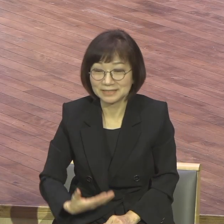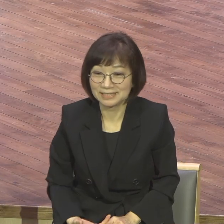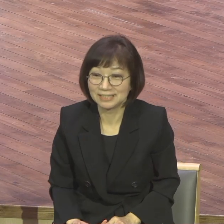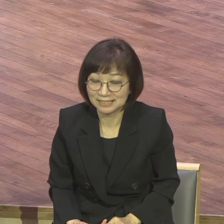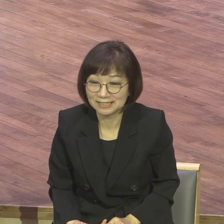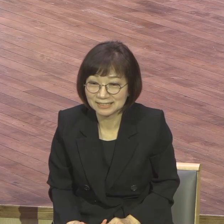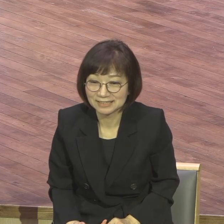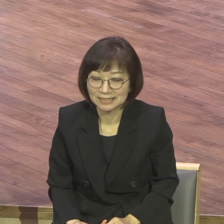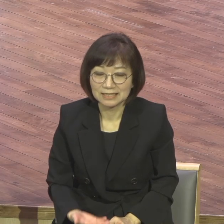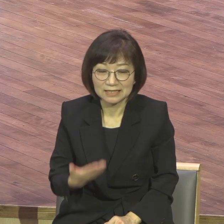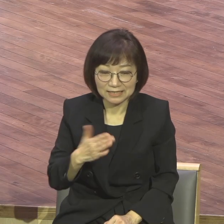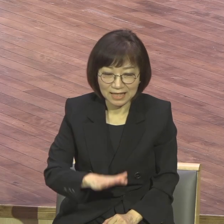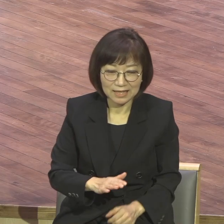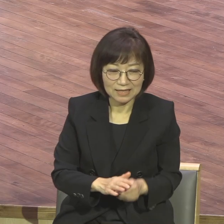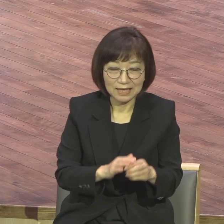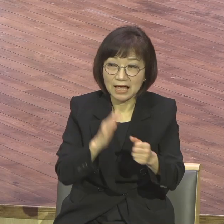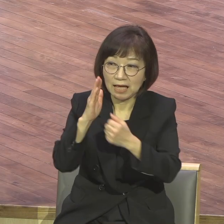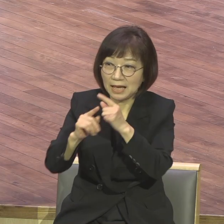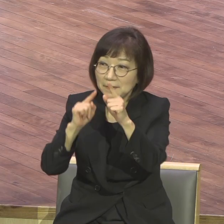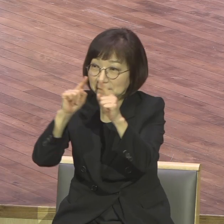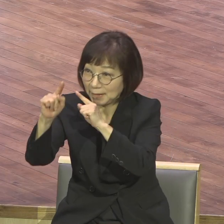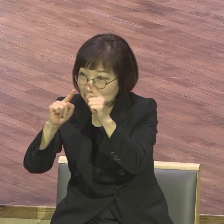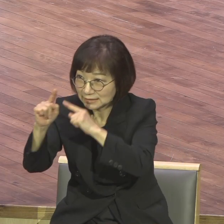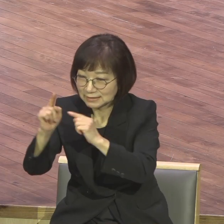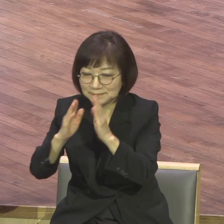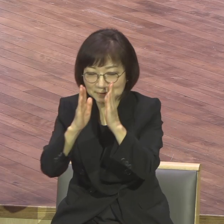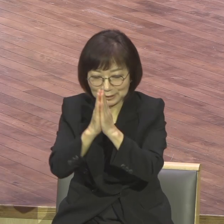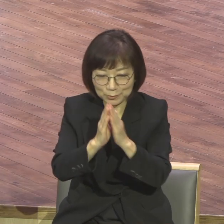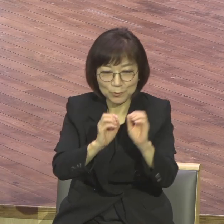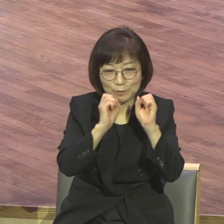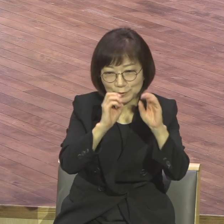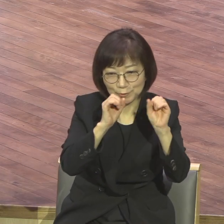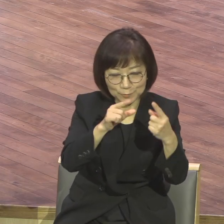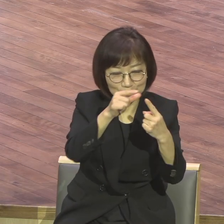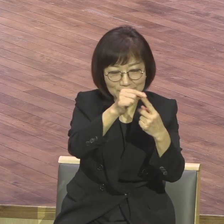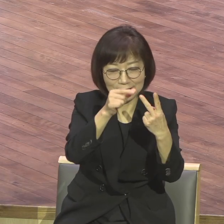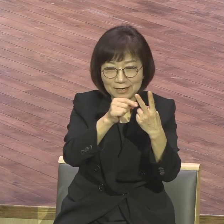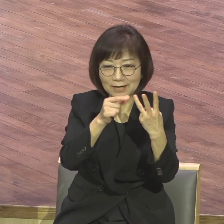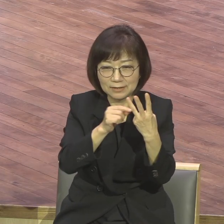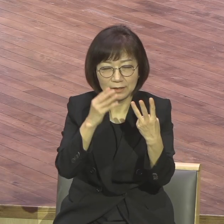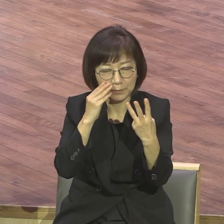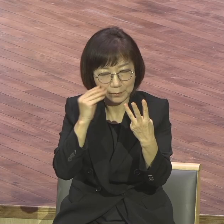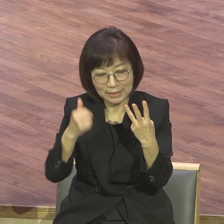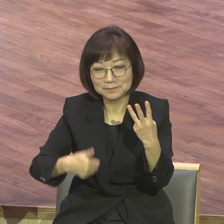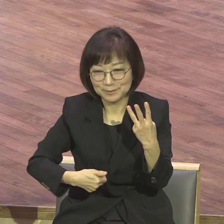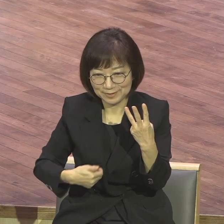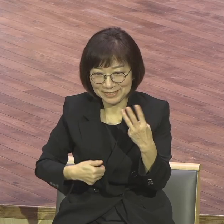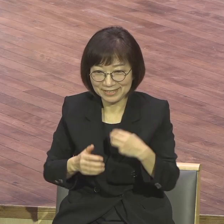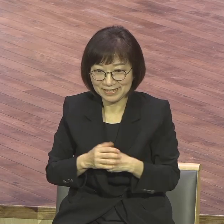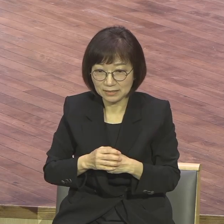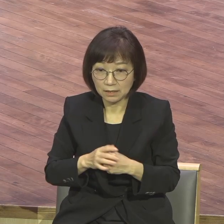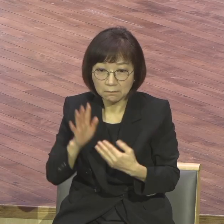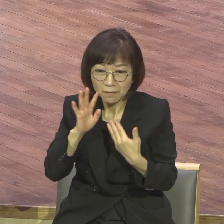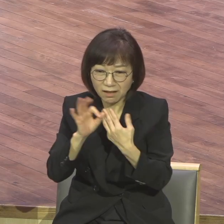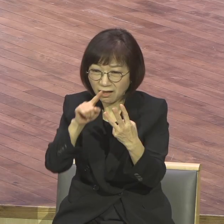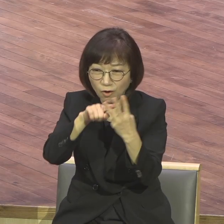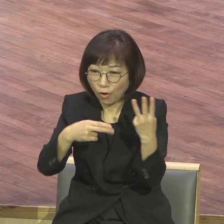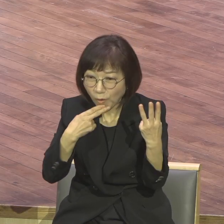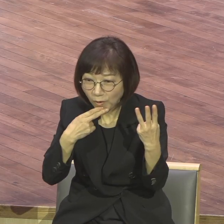사모님들이 전혀 안 되고 있다니까요 그러니까 거의 불신자와 똑같이요 잘 보세요 또 거의